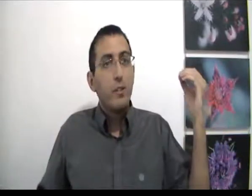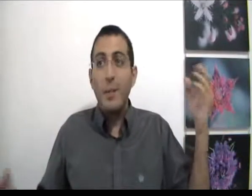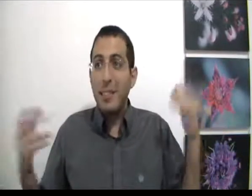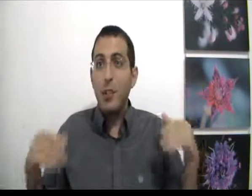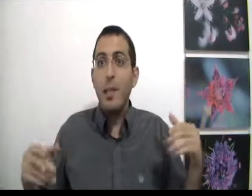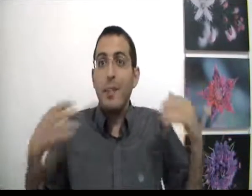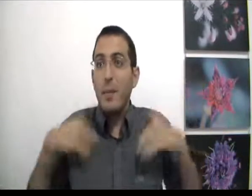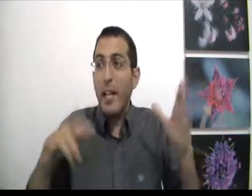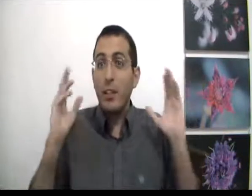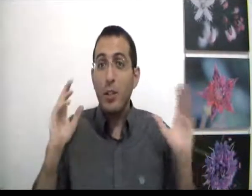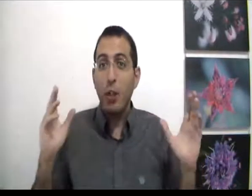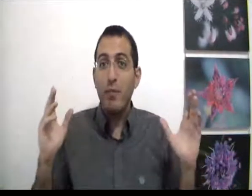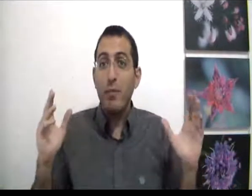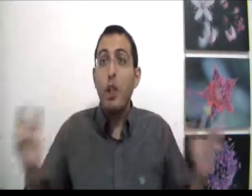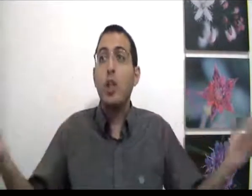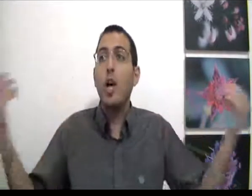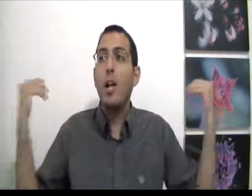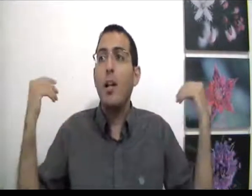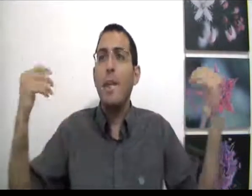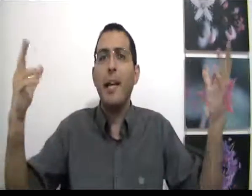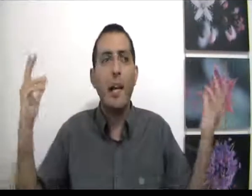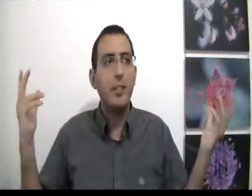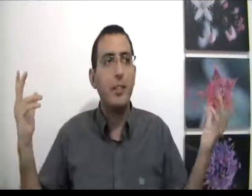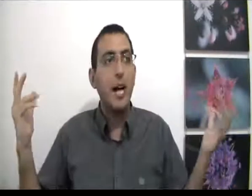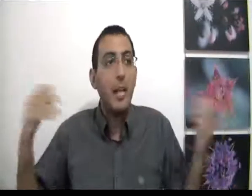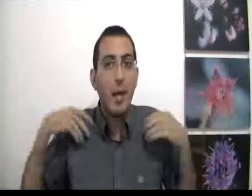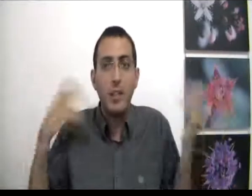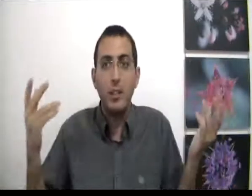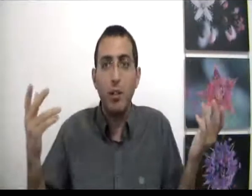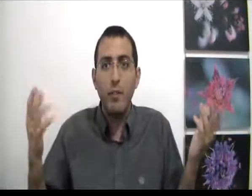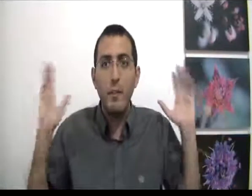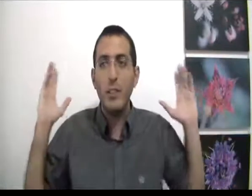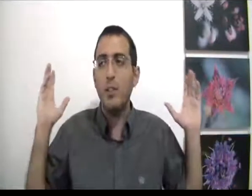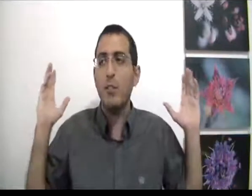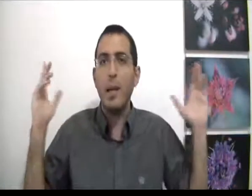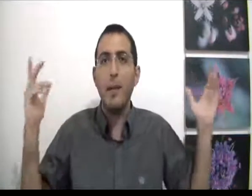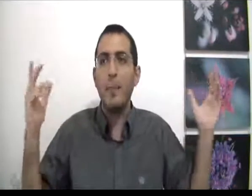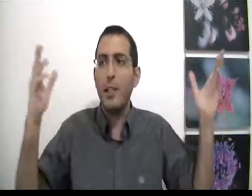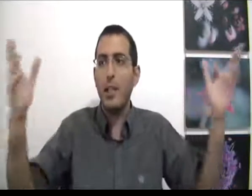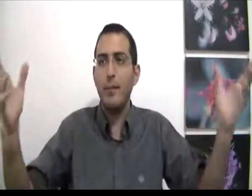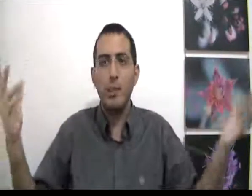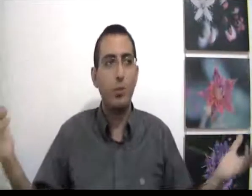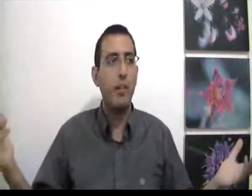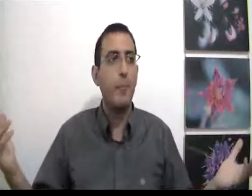ומצד שני אם אתה מרגיש שזה טוב שכל העולם אגיד לך שזה רע אני מרגיש שזה טוב, אני מרגיש שזה טוב מה אכפת לי? בעיה שלכם שאתם סובלים